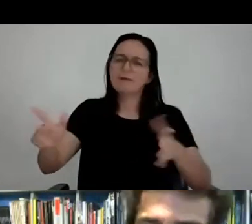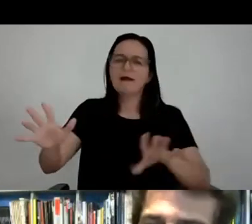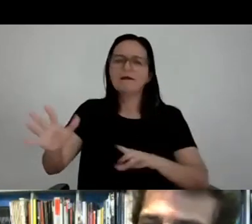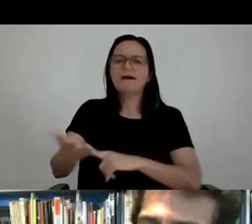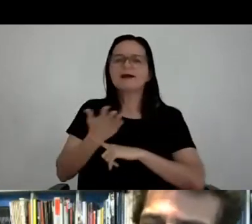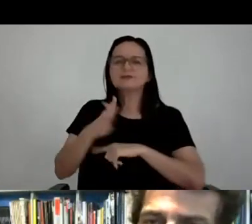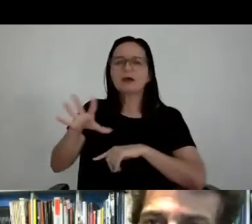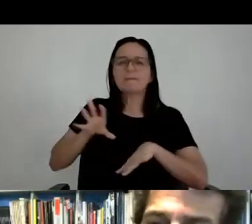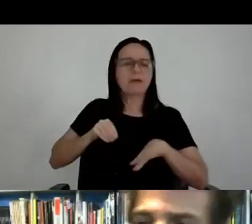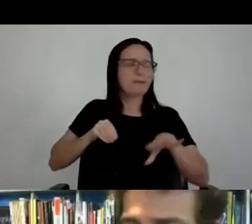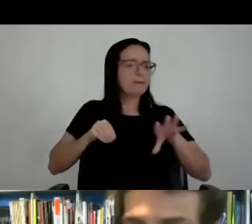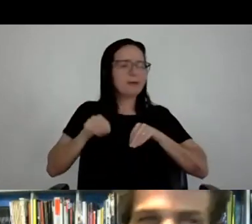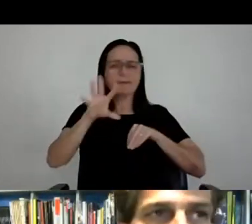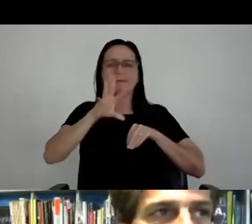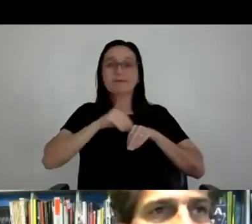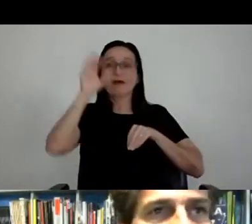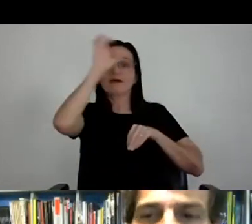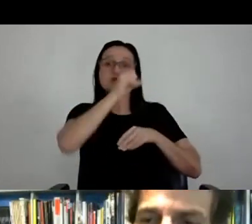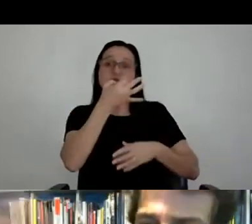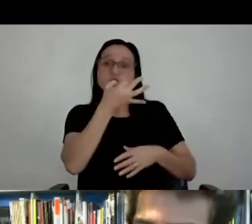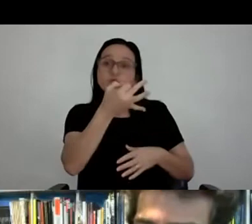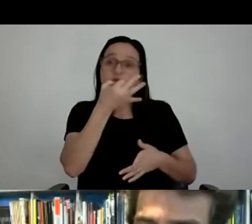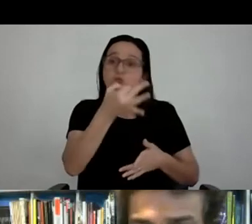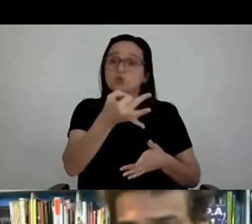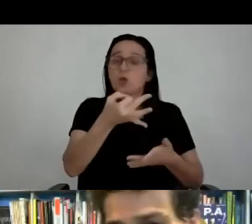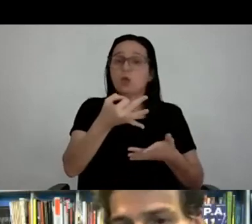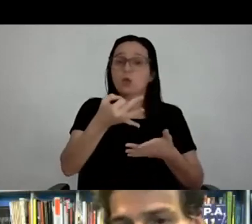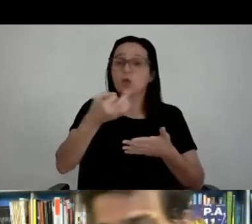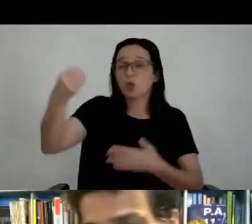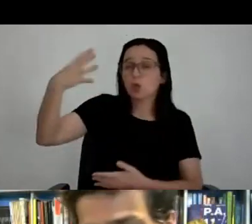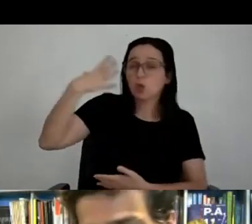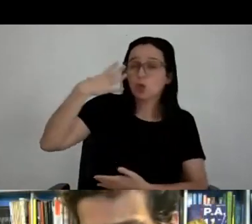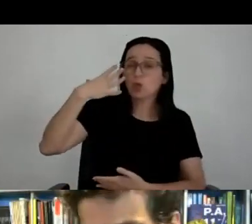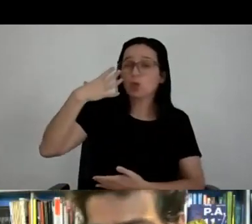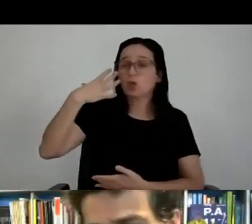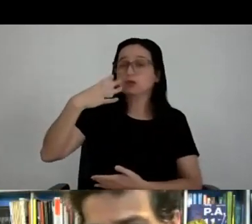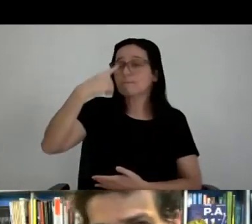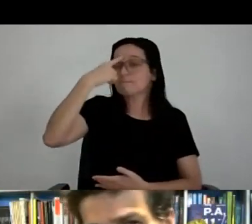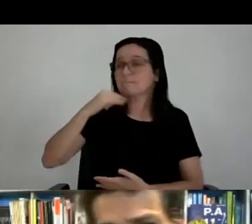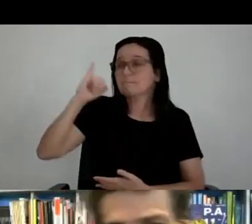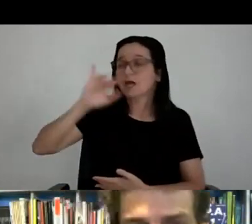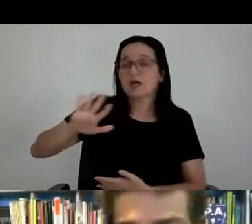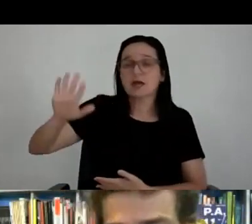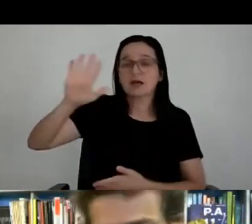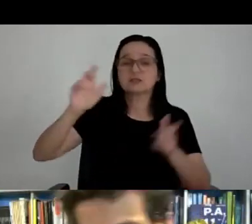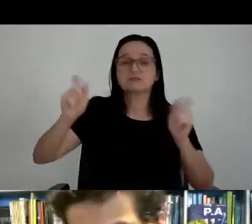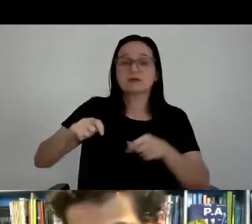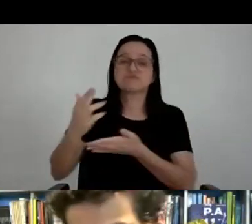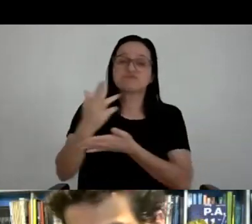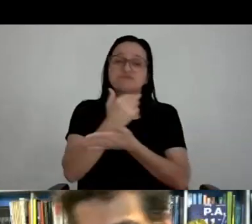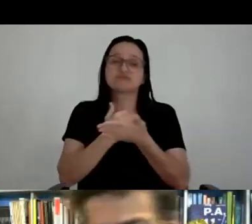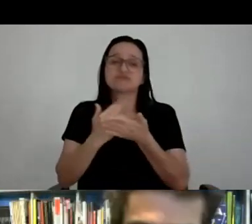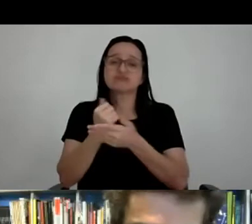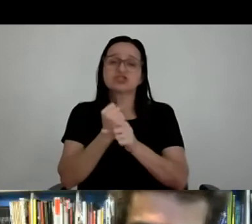habilidade de entender de som, de áudio, de luz, de televisão, de imagem, não é à toa que a gente está hoje desenhando, já há 20 anos desenhando